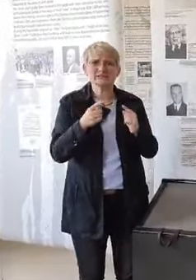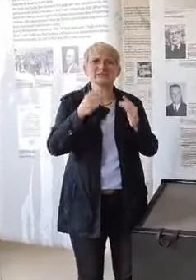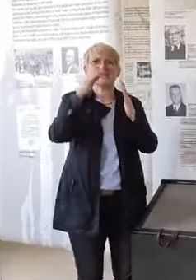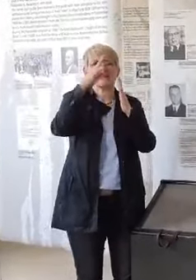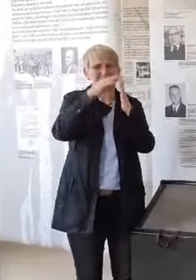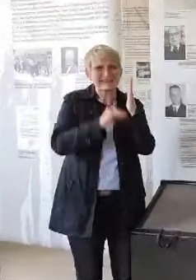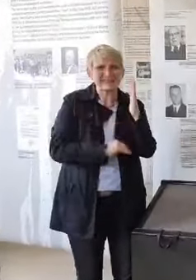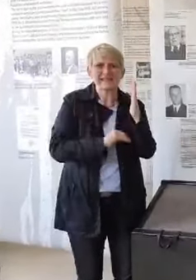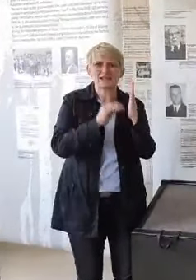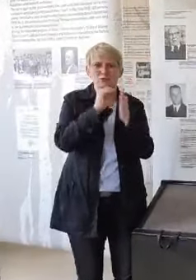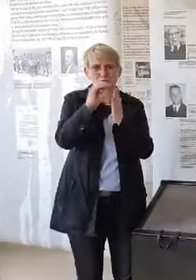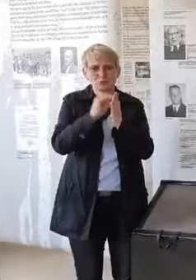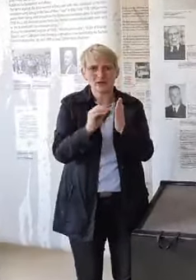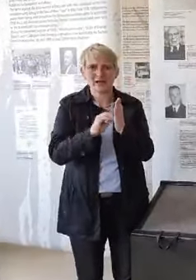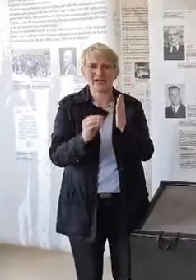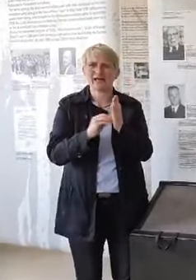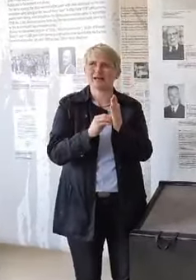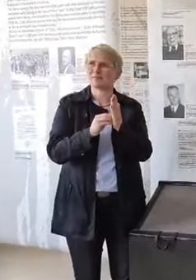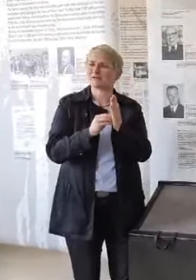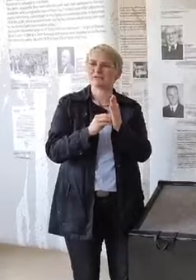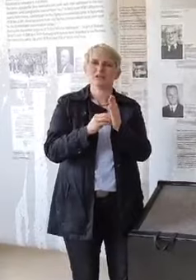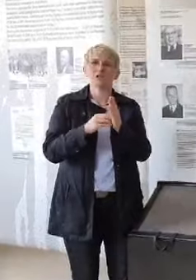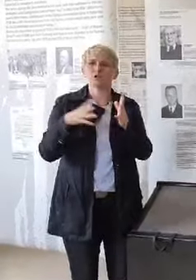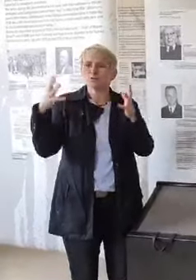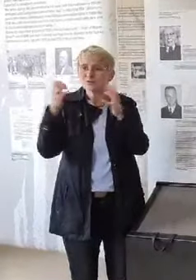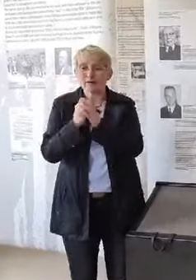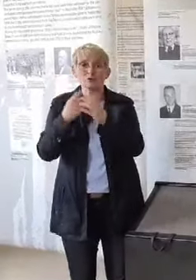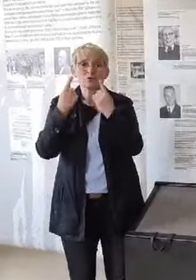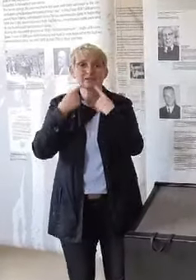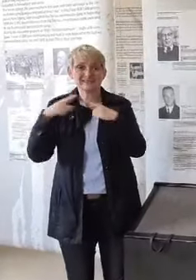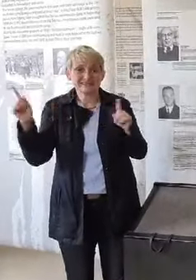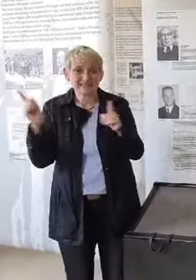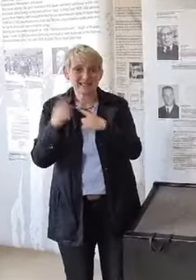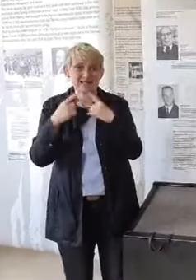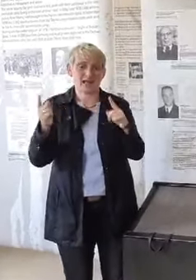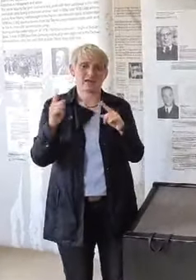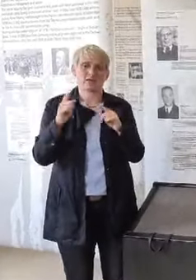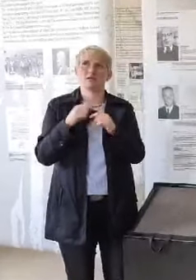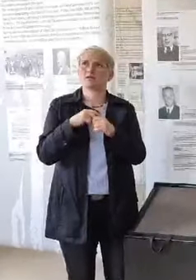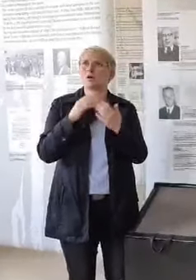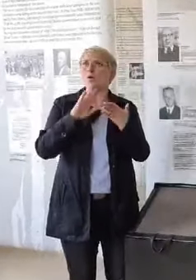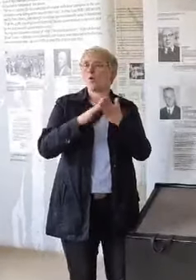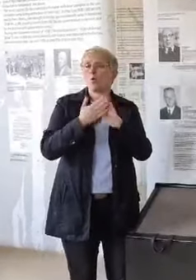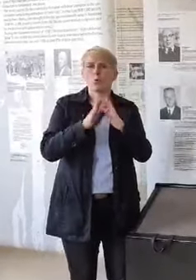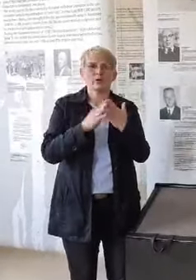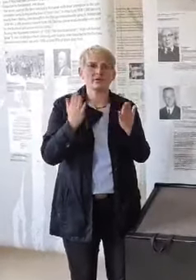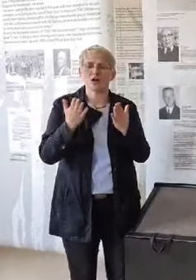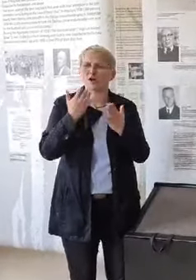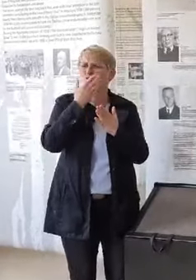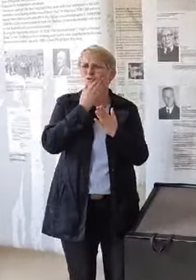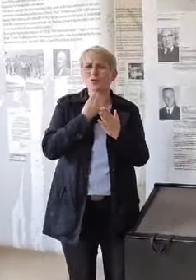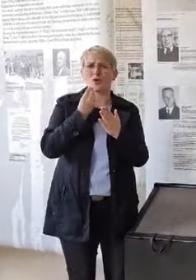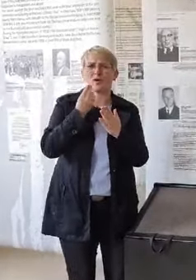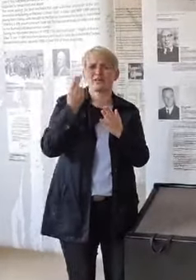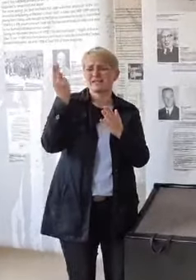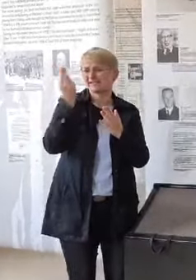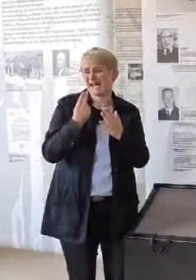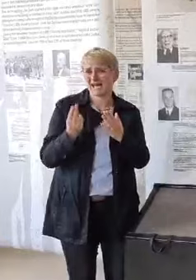Inhaftierten zu singen, also Lieder zu singen oder eben auch wunderschöne Zeichnungen anzufertigen oder eben genau das